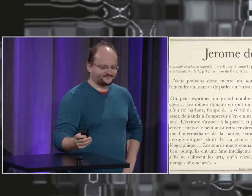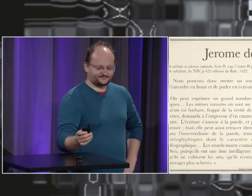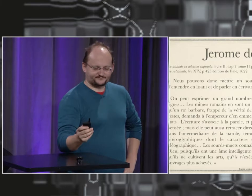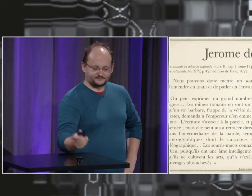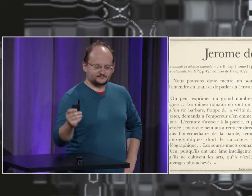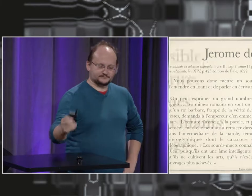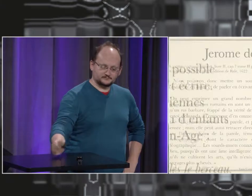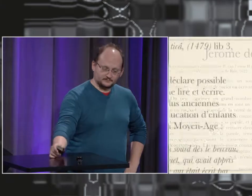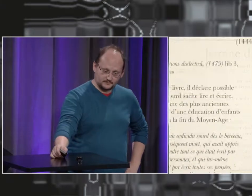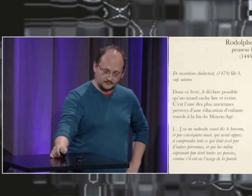Ils étaient beaucoup plus à l'aise pour communiquer.